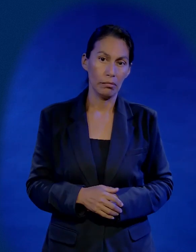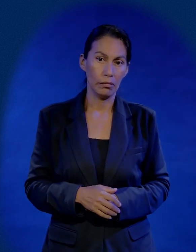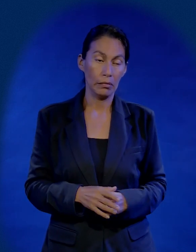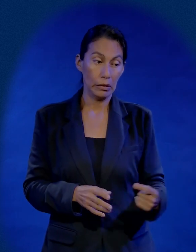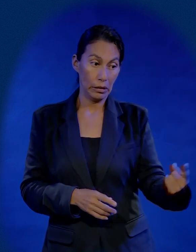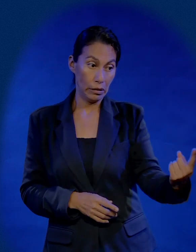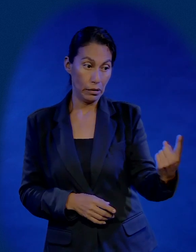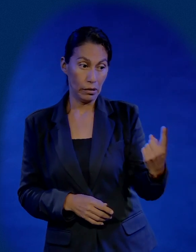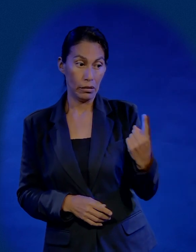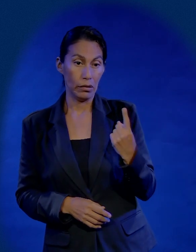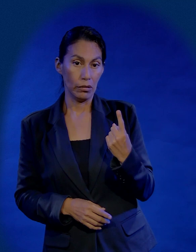Judas se acercó.